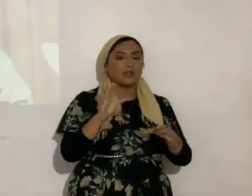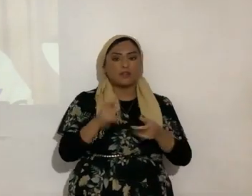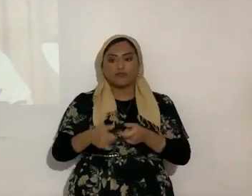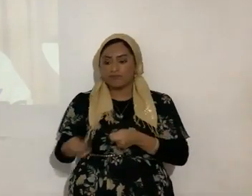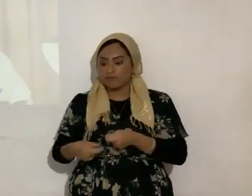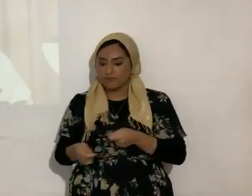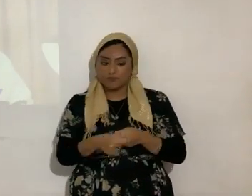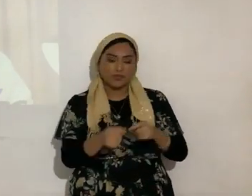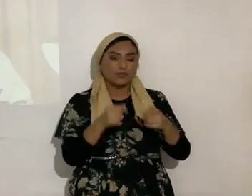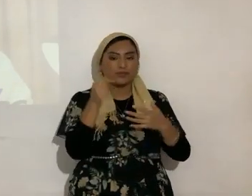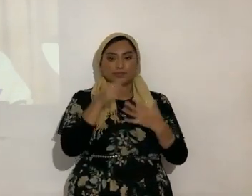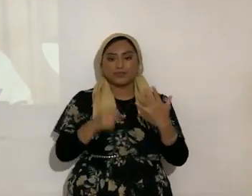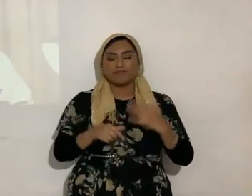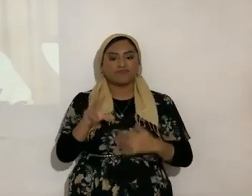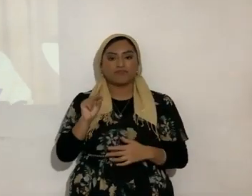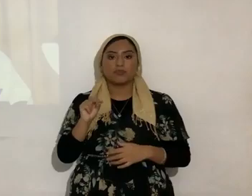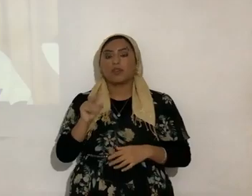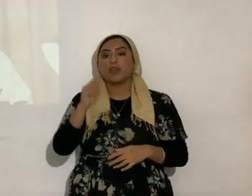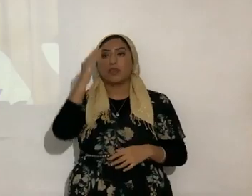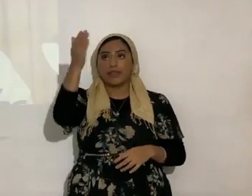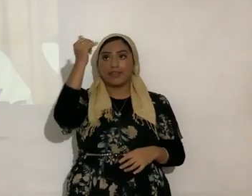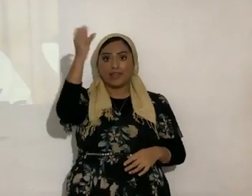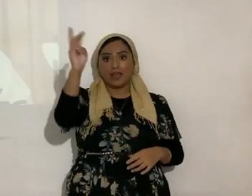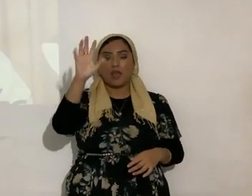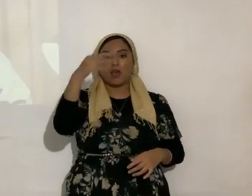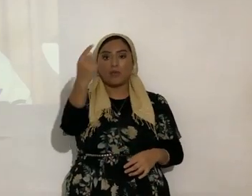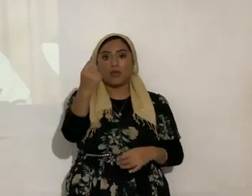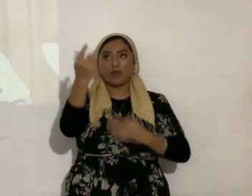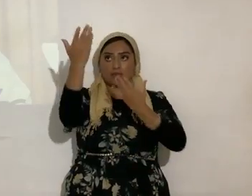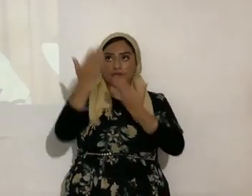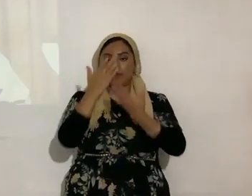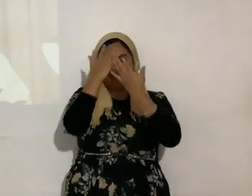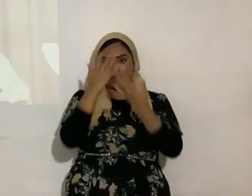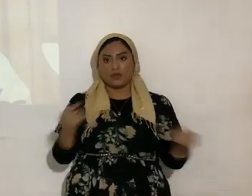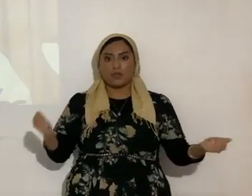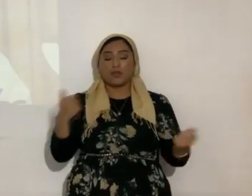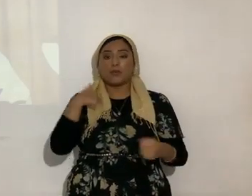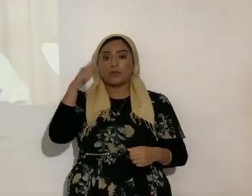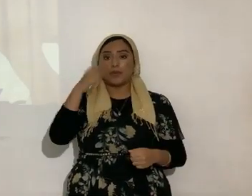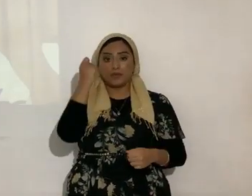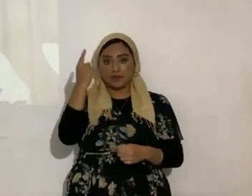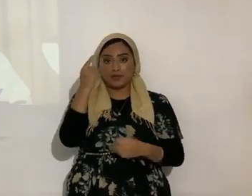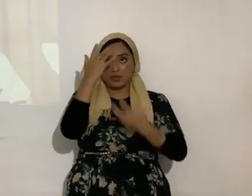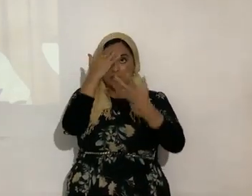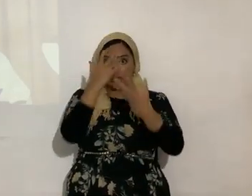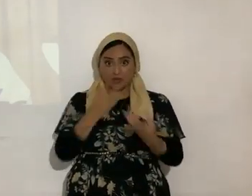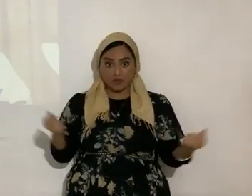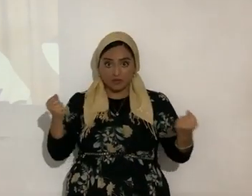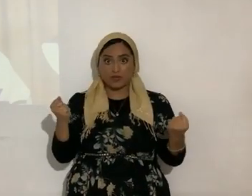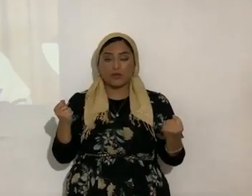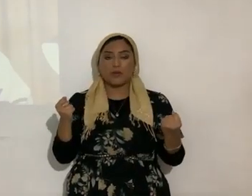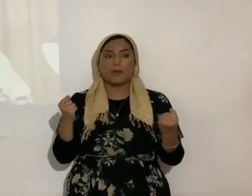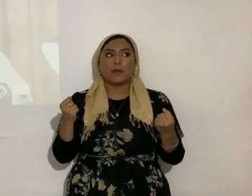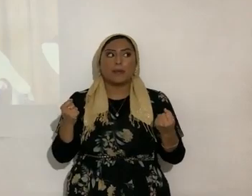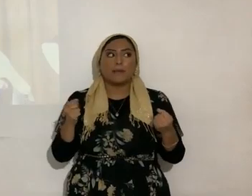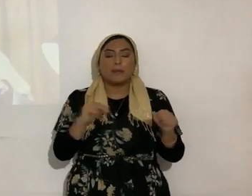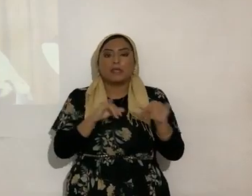etcétera. No, Yahshua es el único sanador, y hay que entender por sanidad el aspecto espiritual